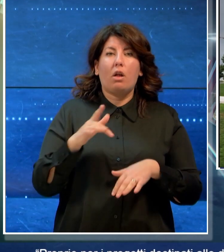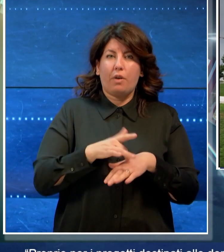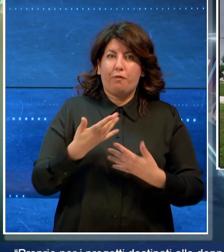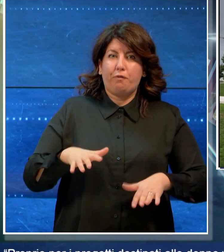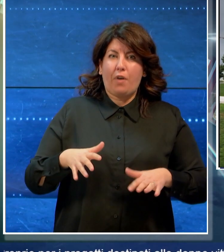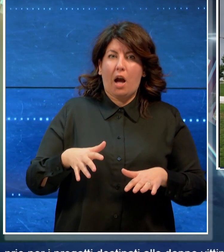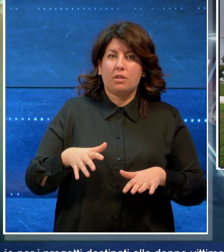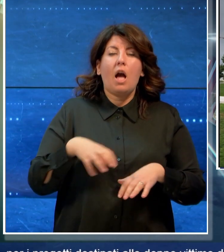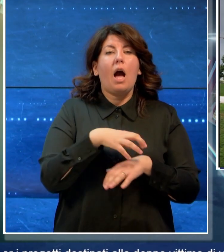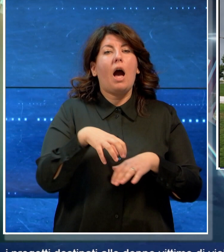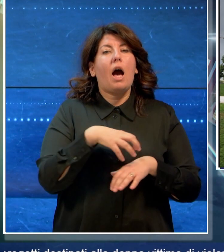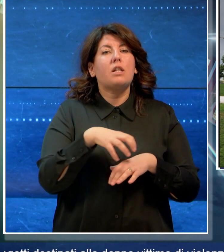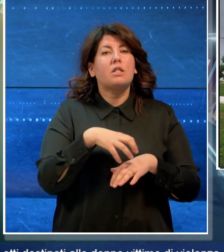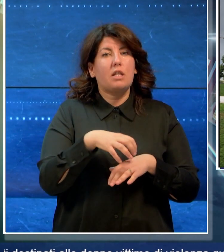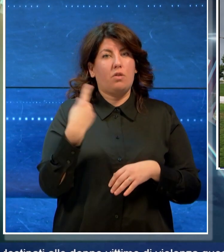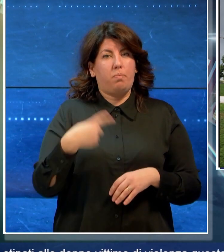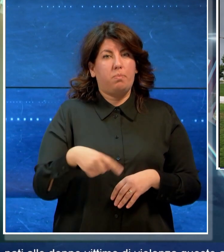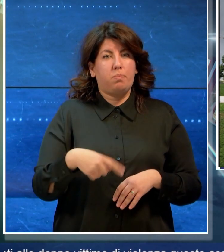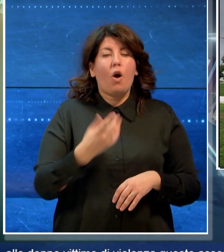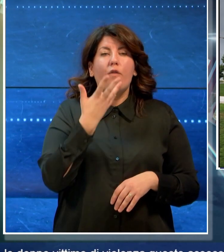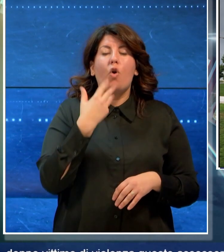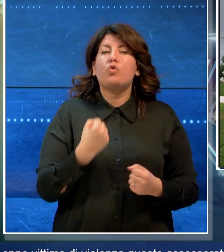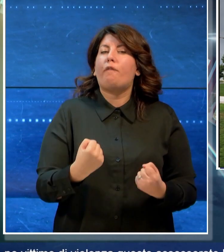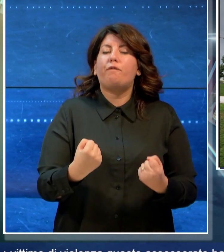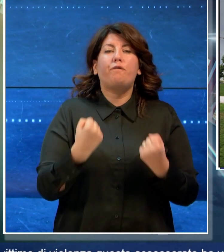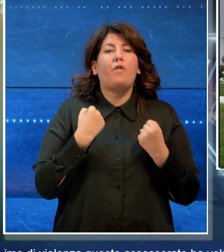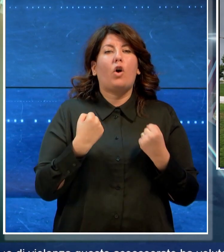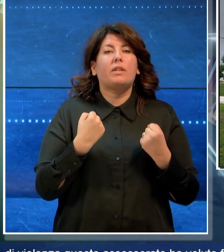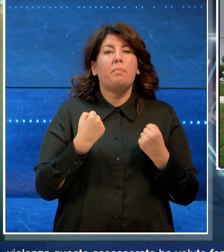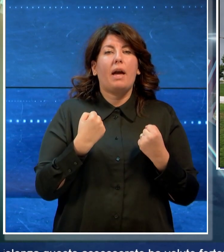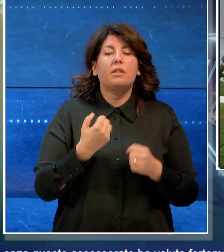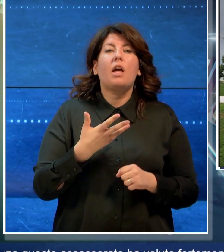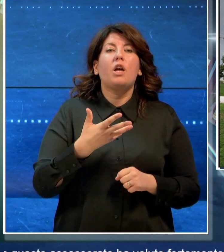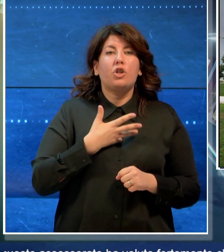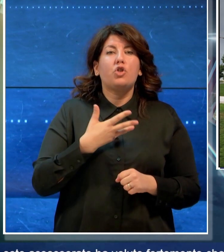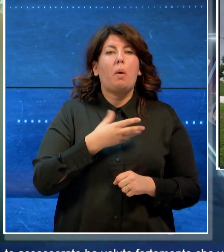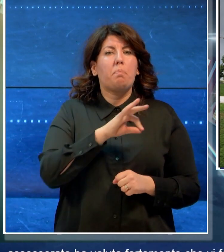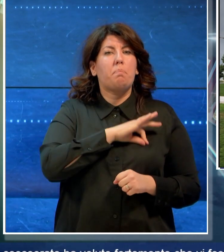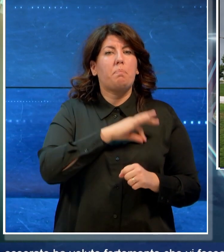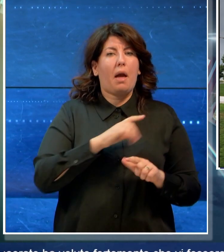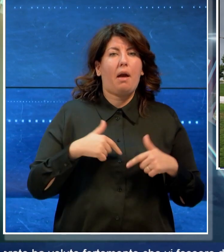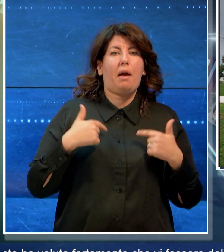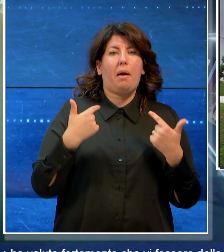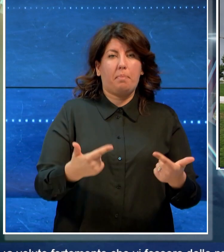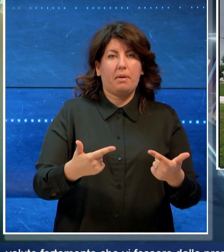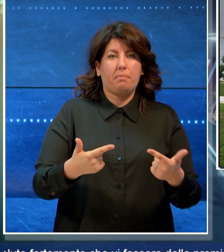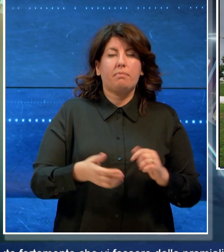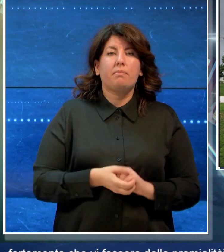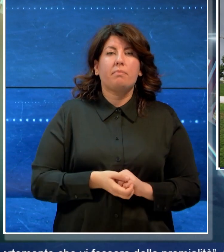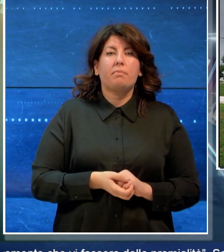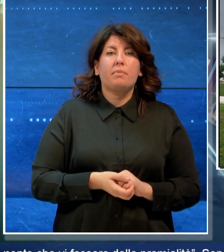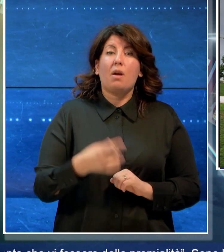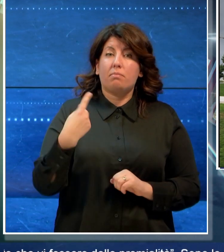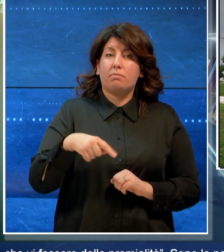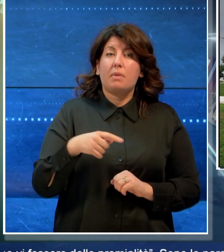assessorato ha voluto fortemente che vi fossero delle premialità. Sono le parole